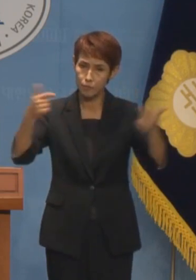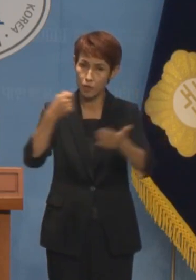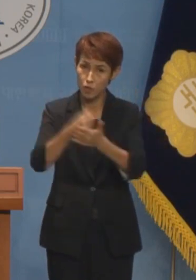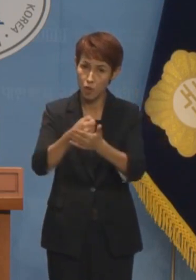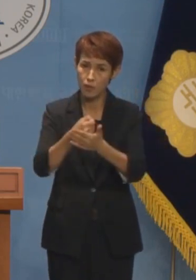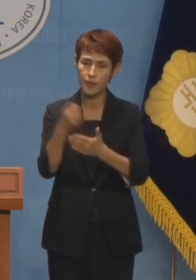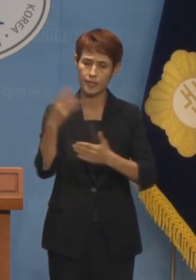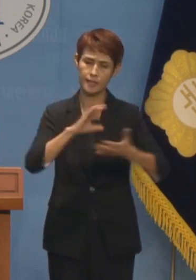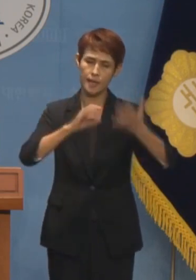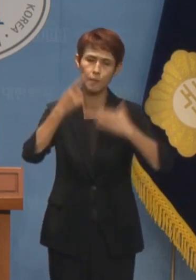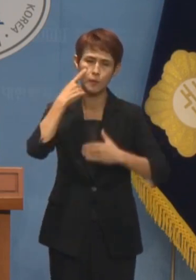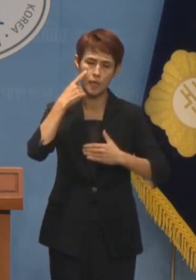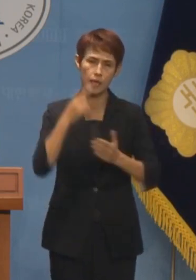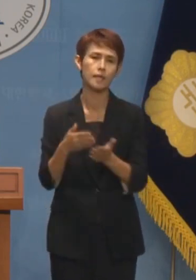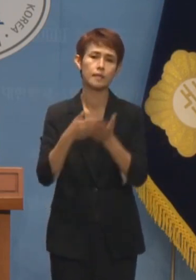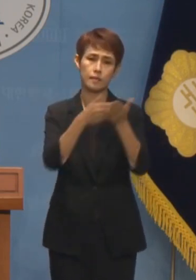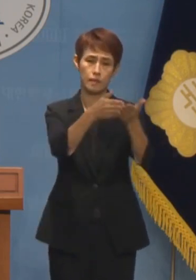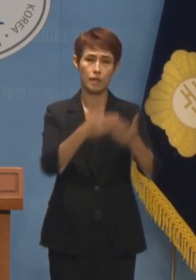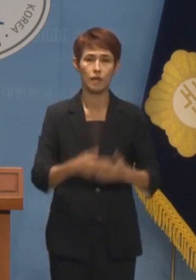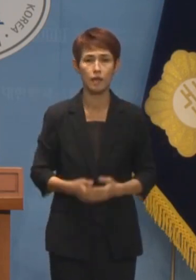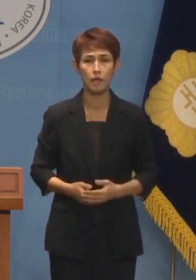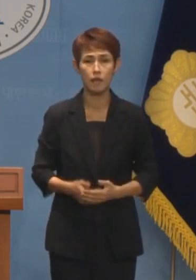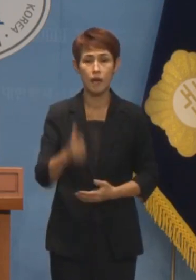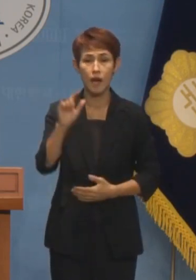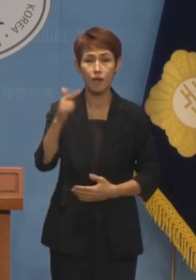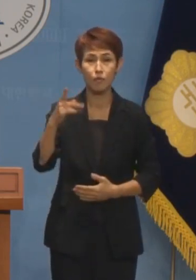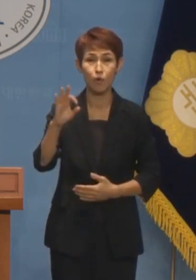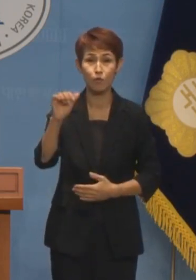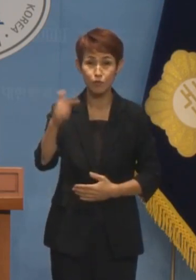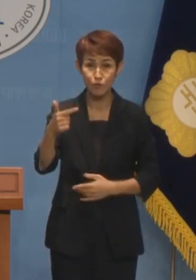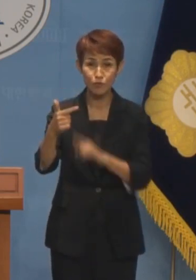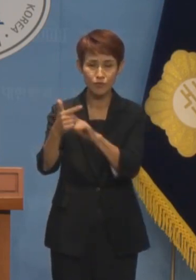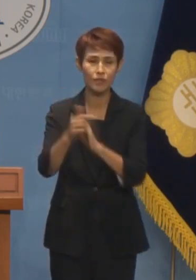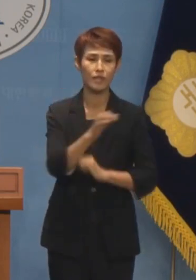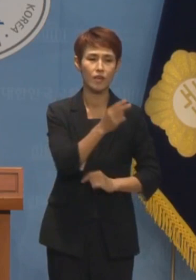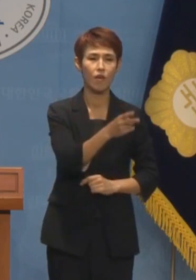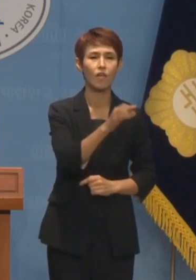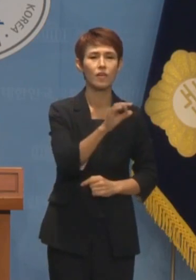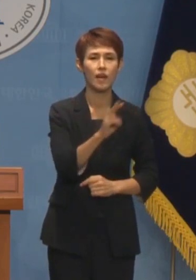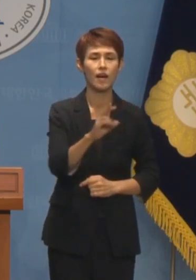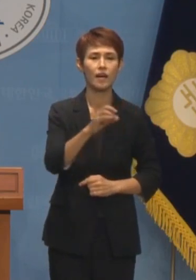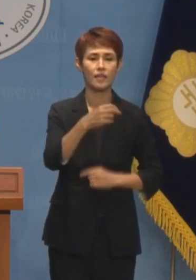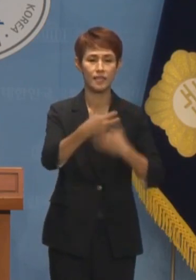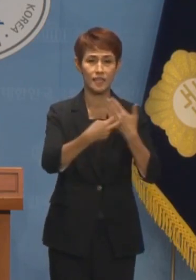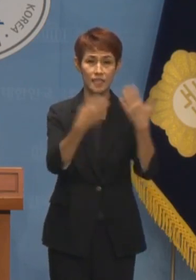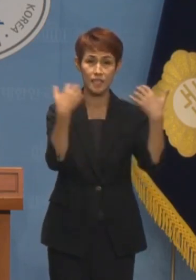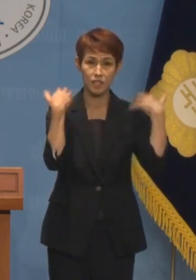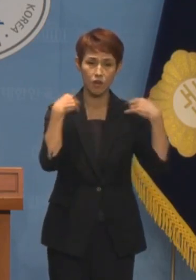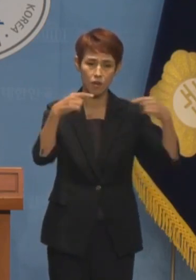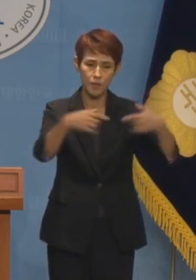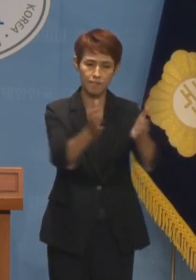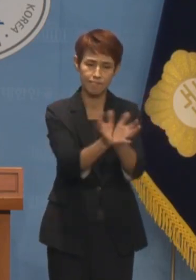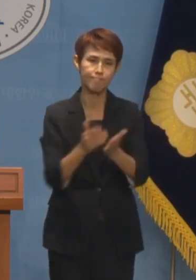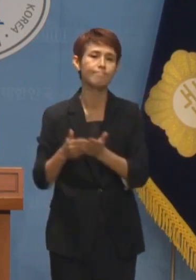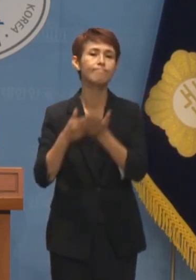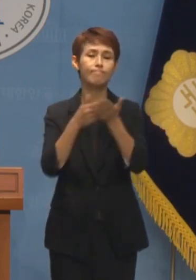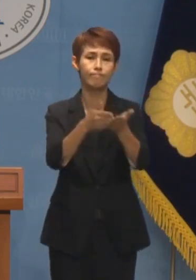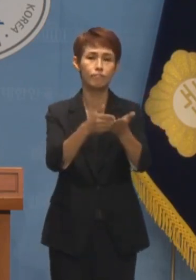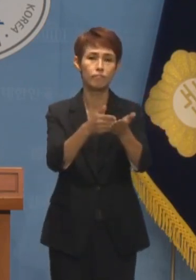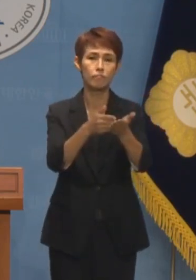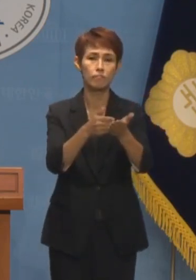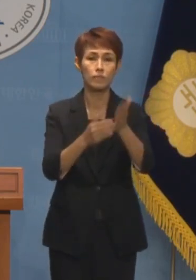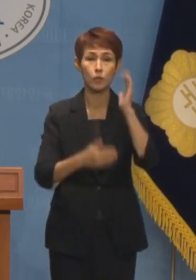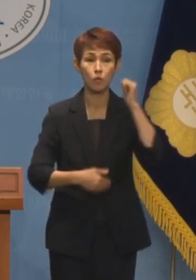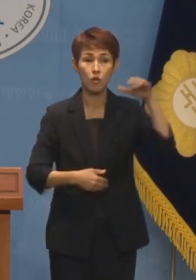하기에 이르렀습니다 오늘 한동훈 대표는 여야의 정 협의체를 공식 제안했고 대통령실